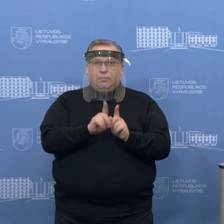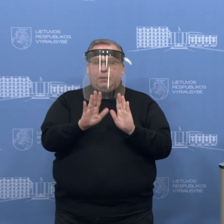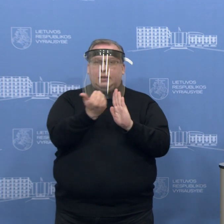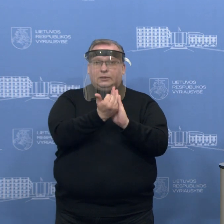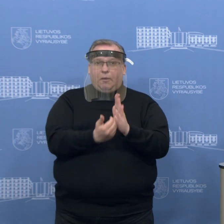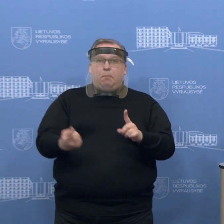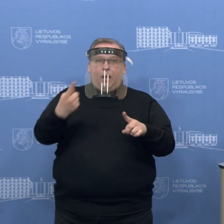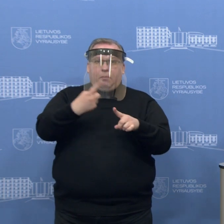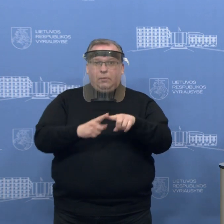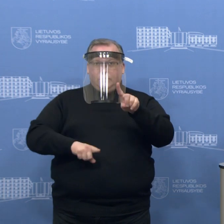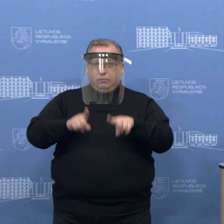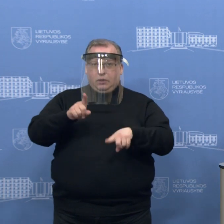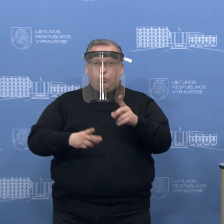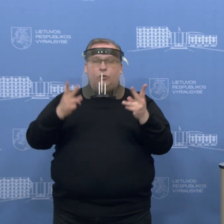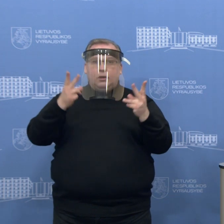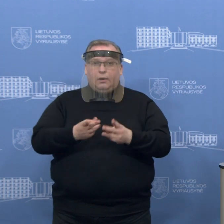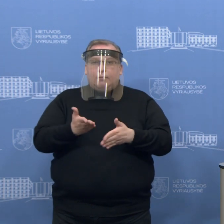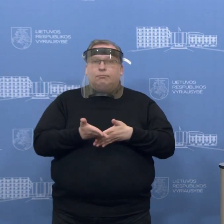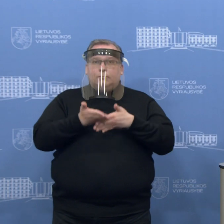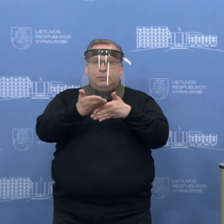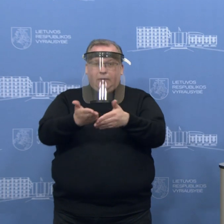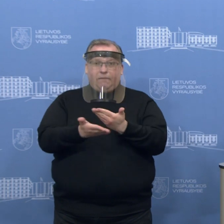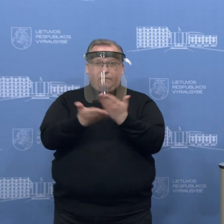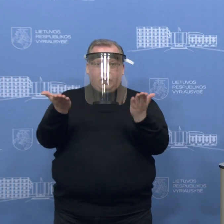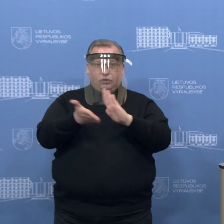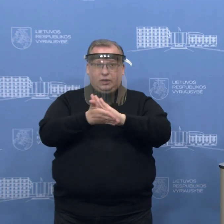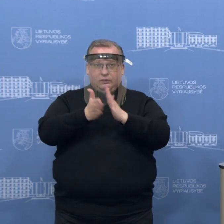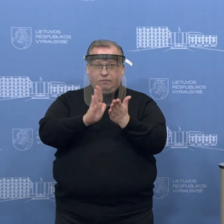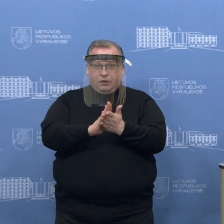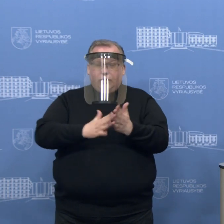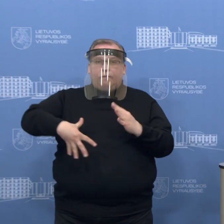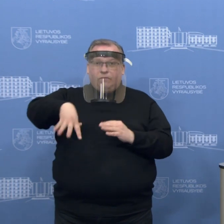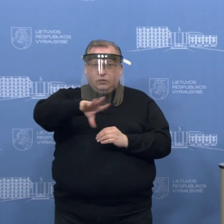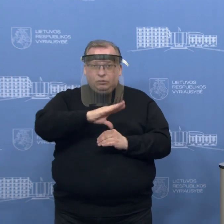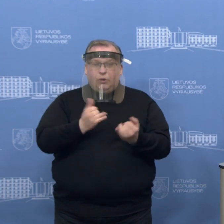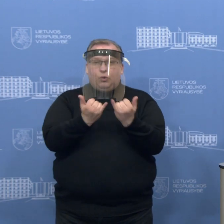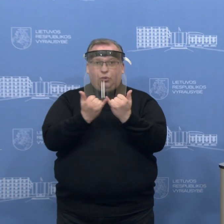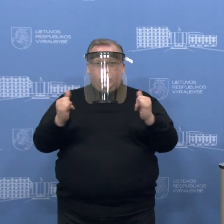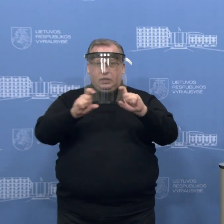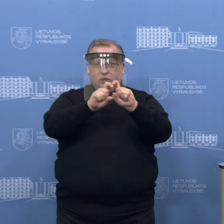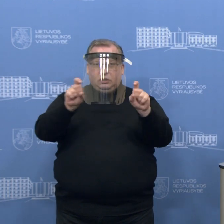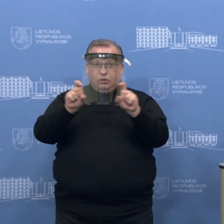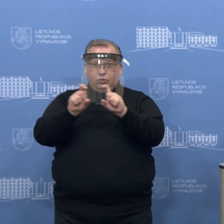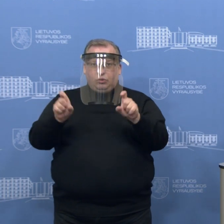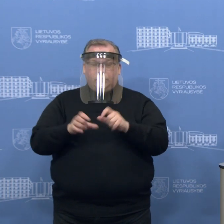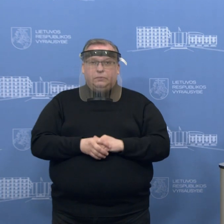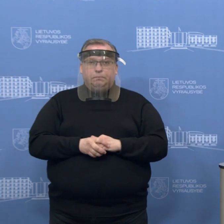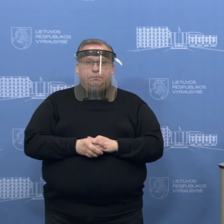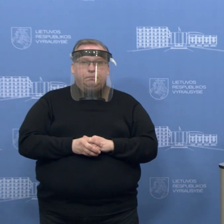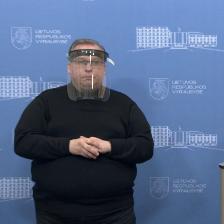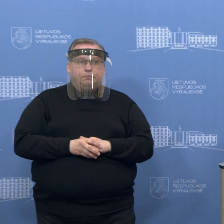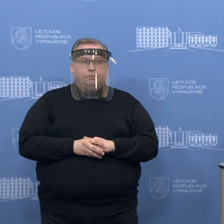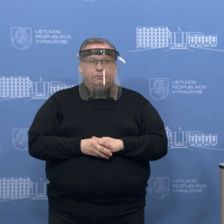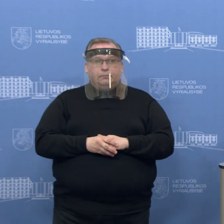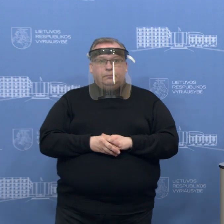įstatymą, papildomai, jeigu reikalinga pagalba, viešai atvarka ir visuomį nesirimti jūs užtikrinačiams institucijoms. Taip,